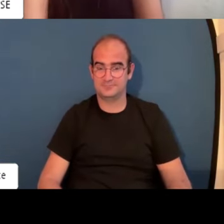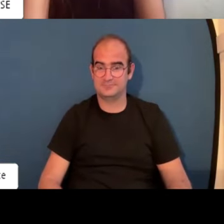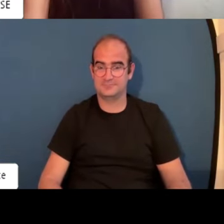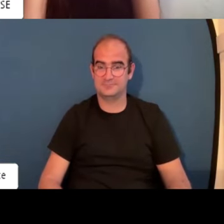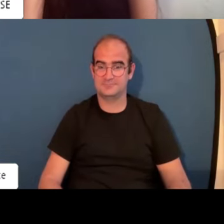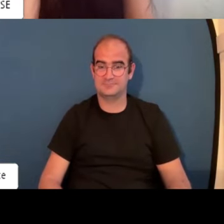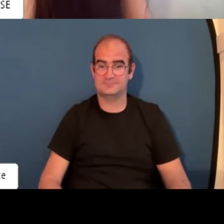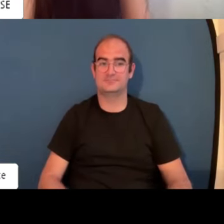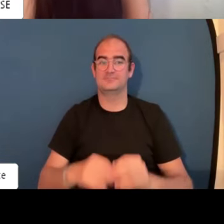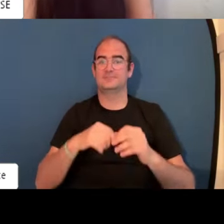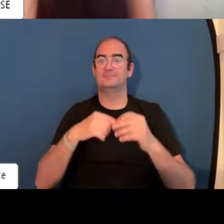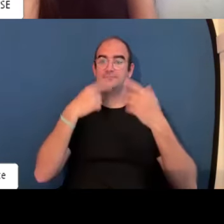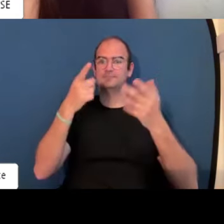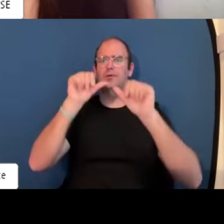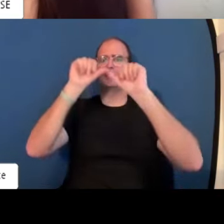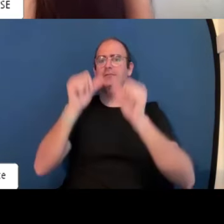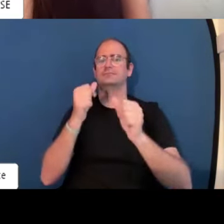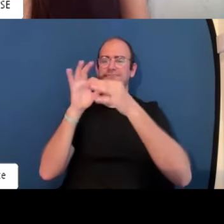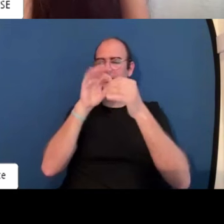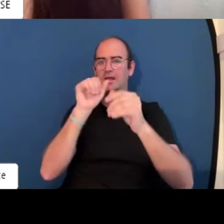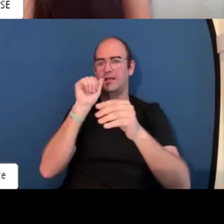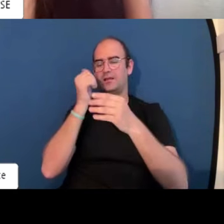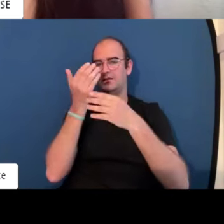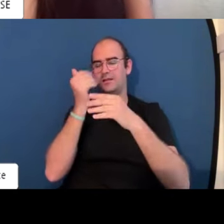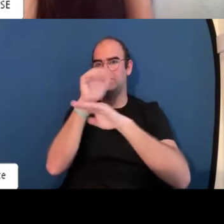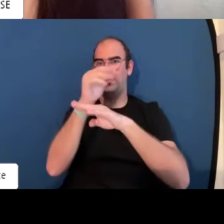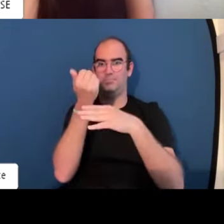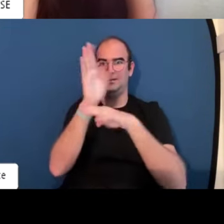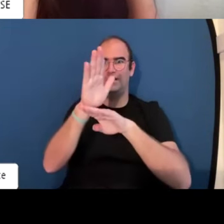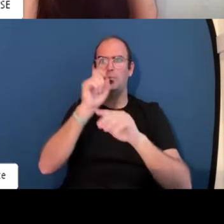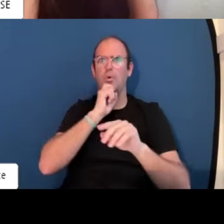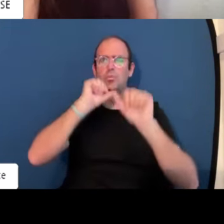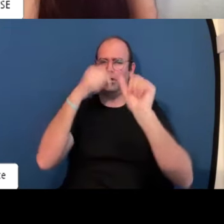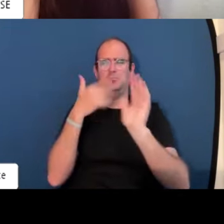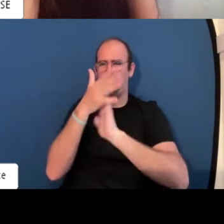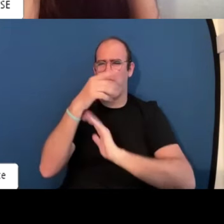esa carta o el documento para el cual hayamos usado esta herramienta